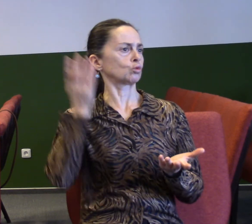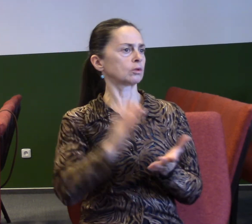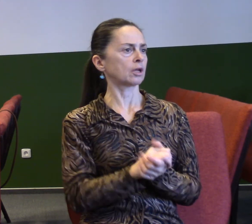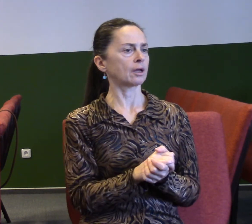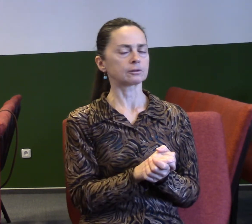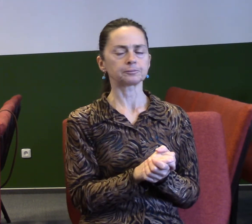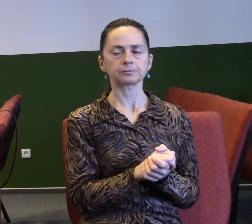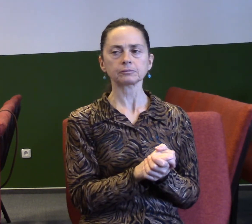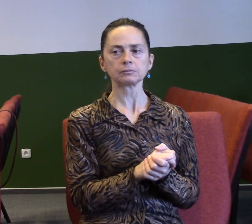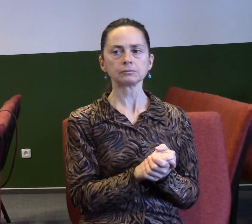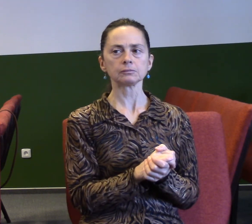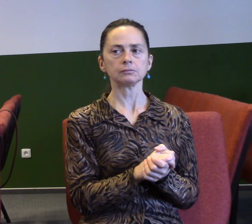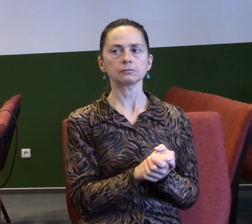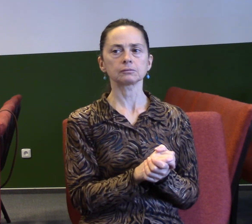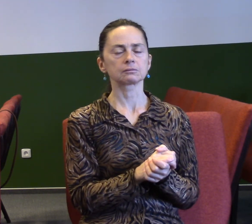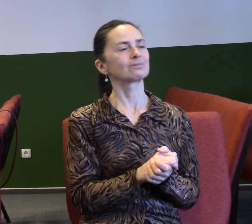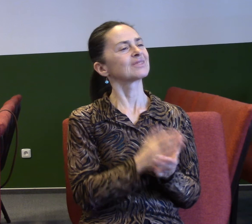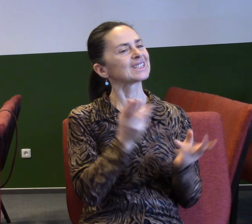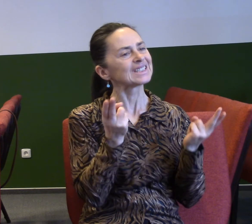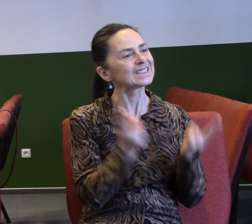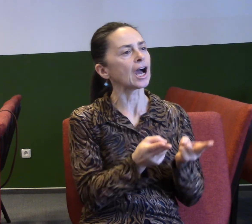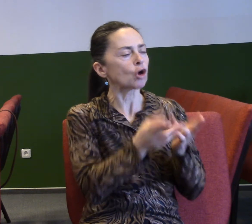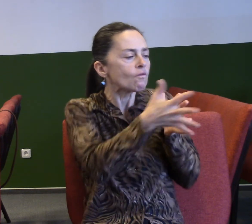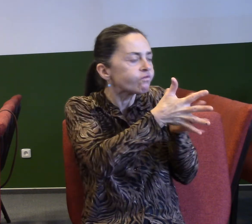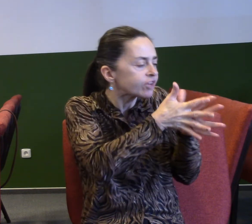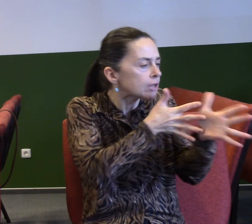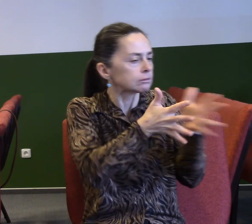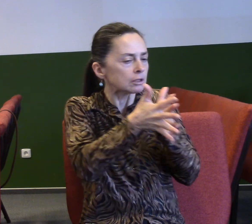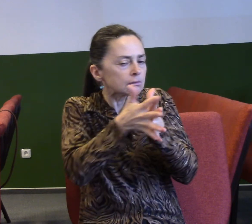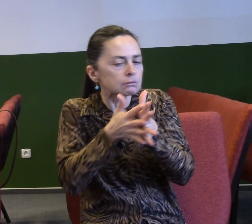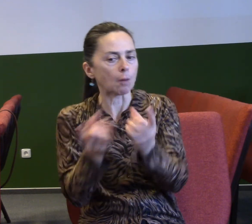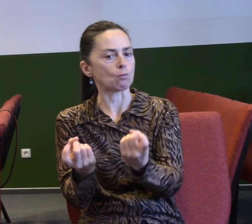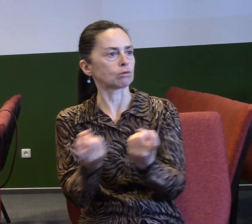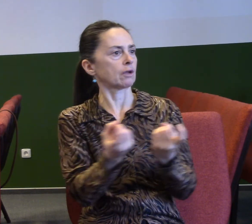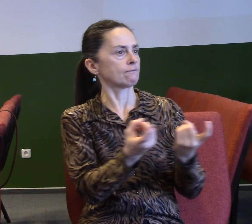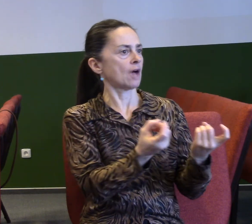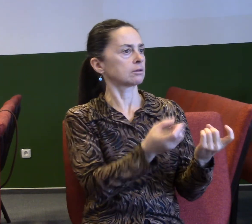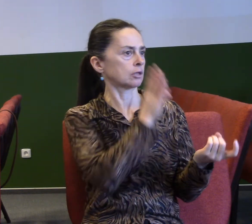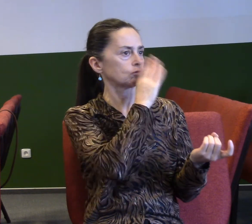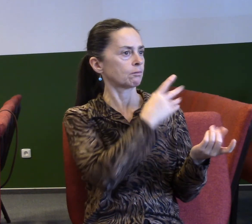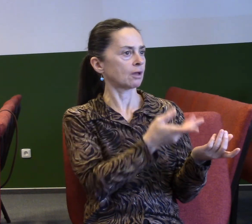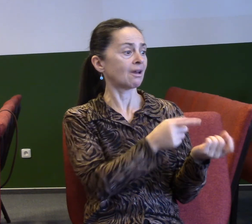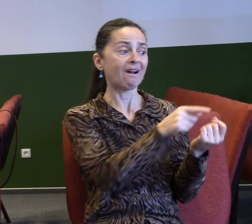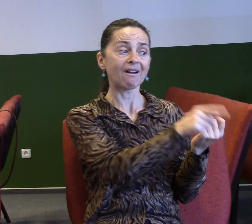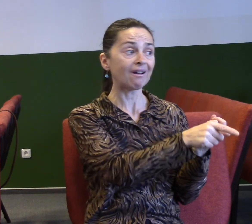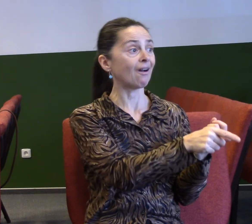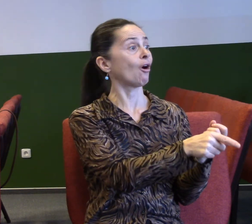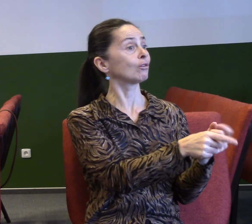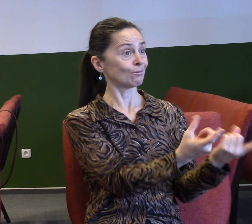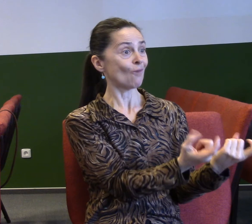tak už vidím přes ten filtr špatných motivů. A i když ten člověk má úplně jiné motivy, tak prostě to už nevidím.